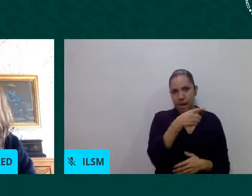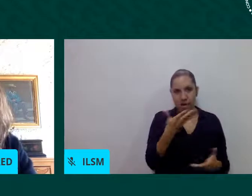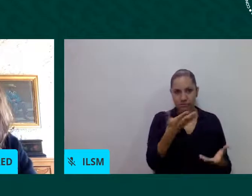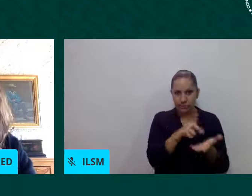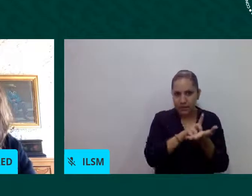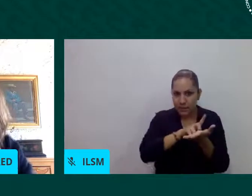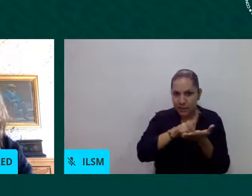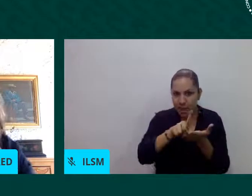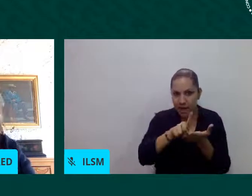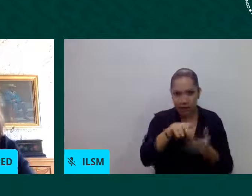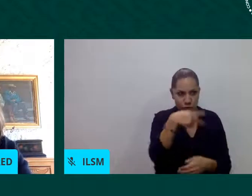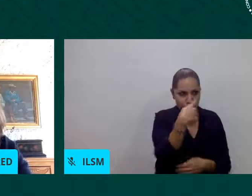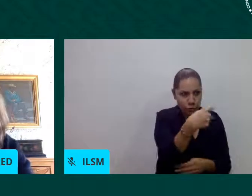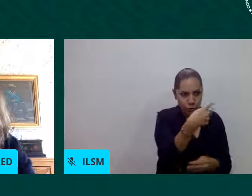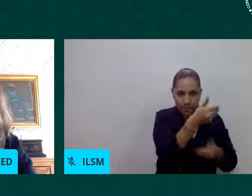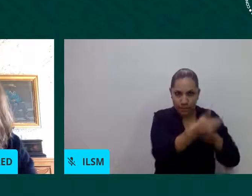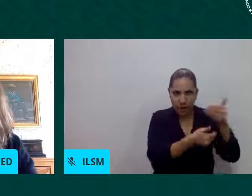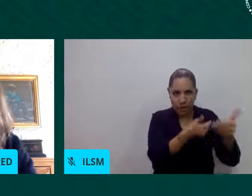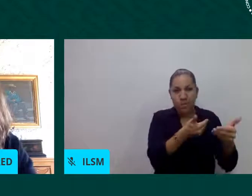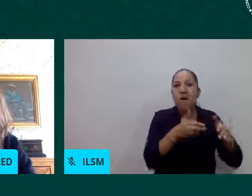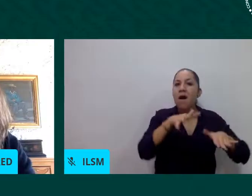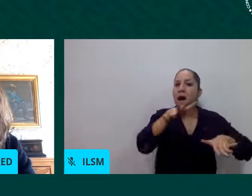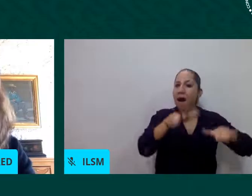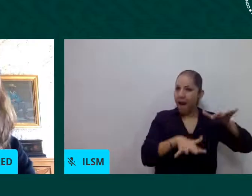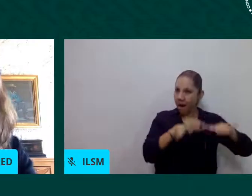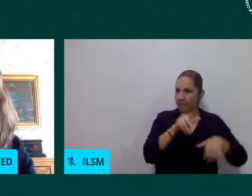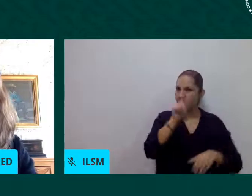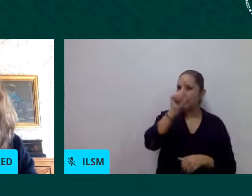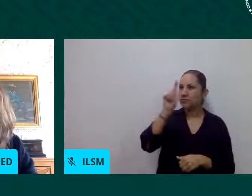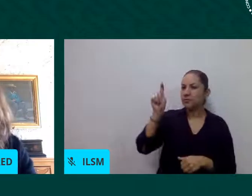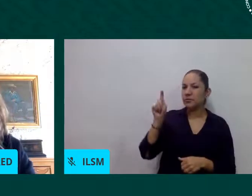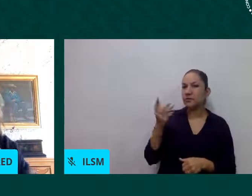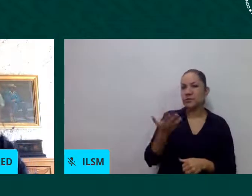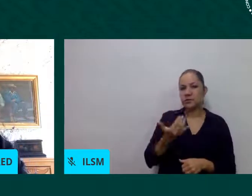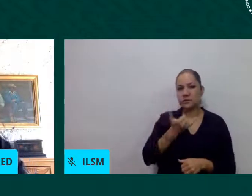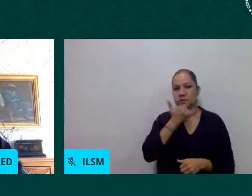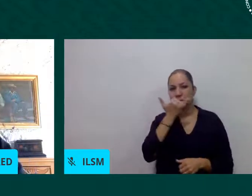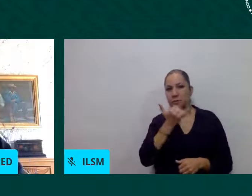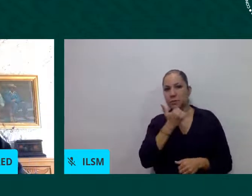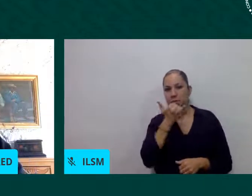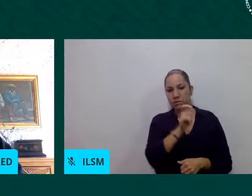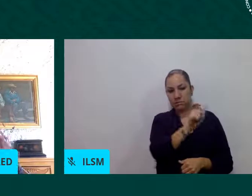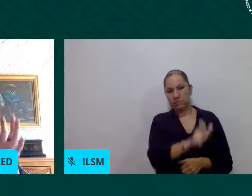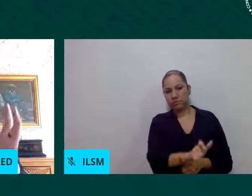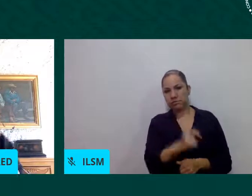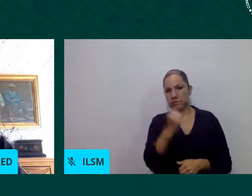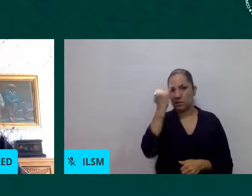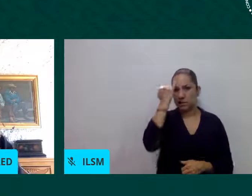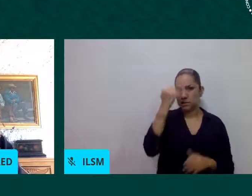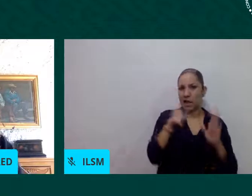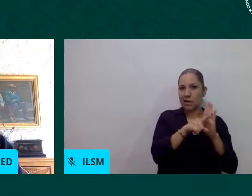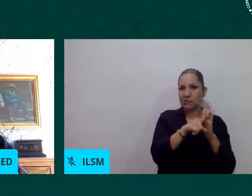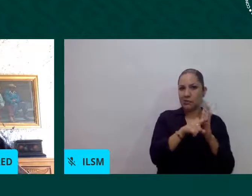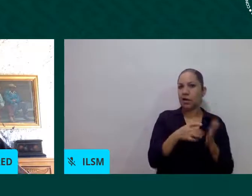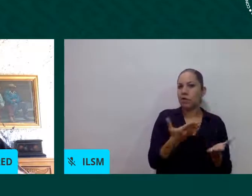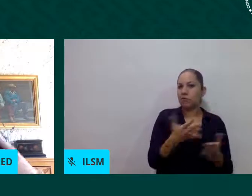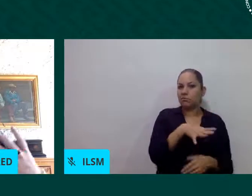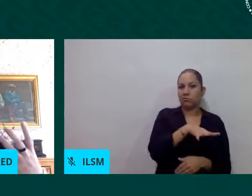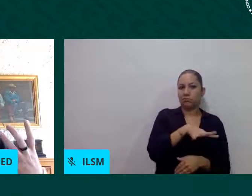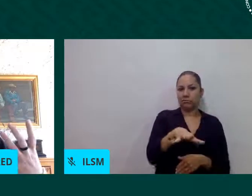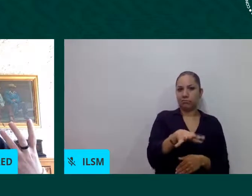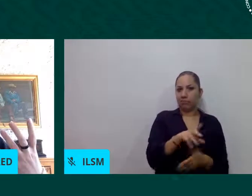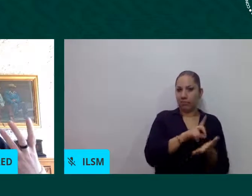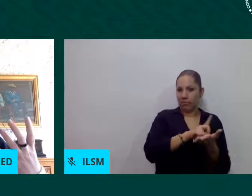mencionado en el bloque anterior de la pregunta entonces creo que insisto la pandemia nos coloca en una situación